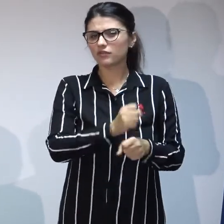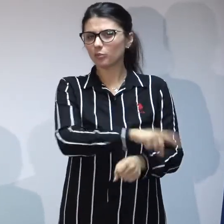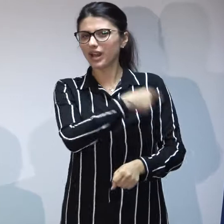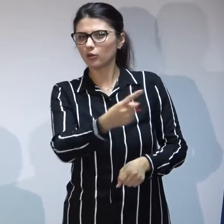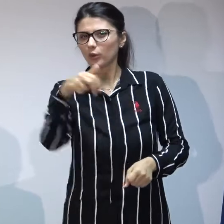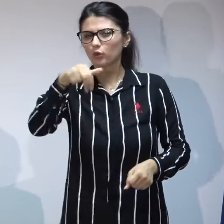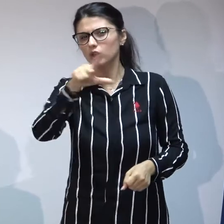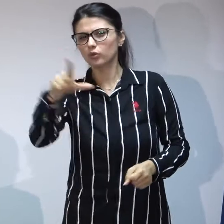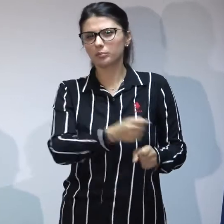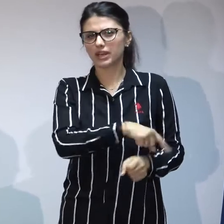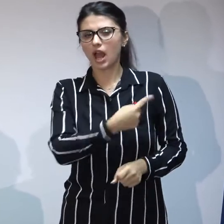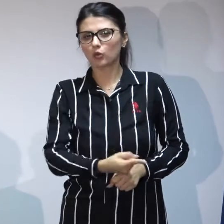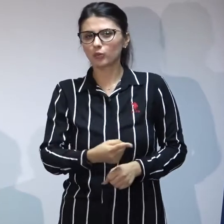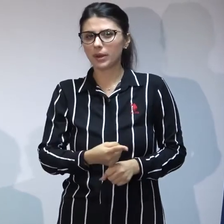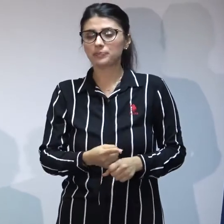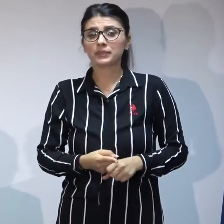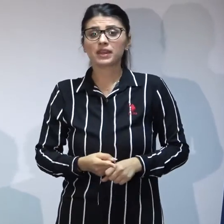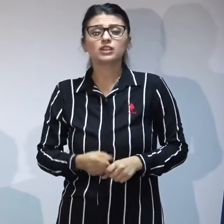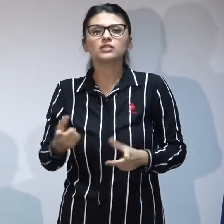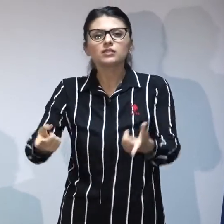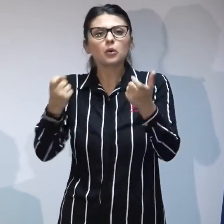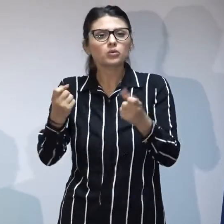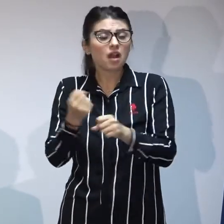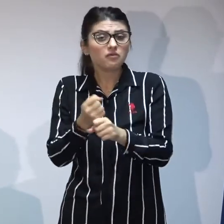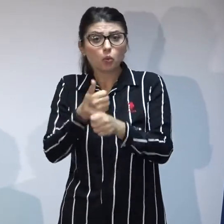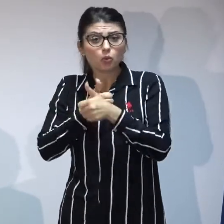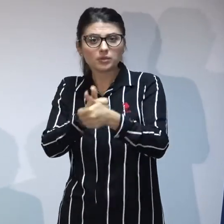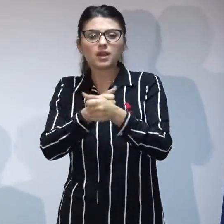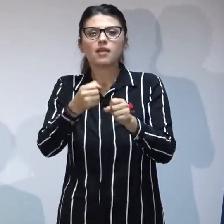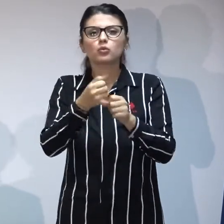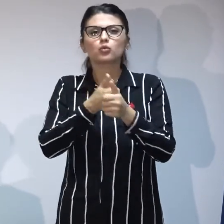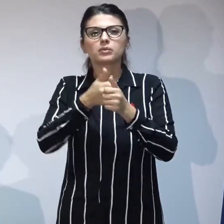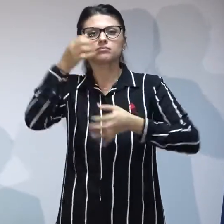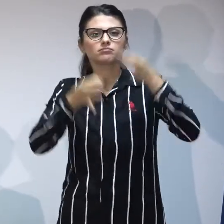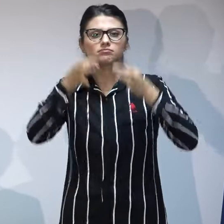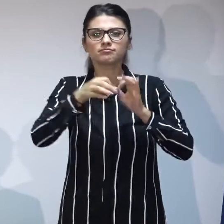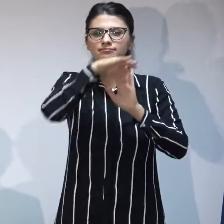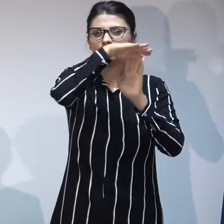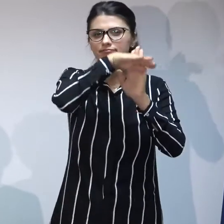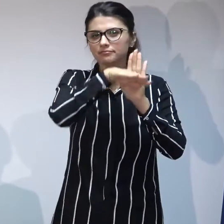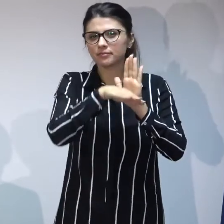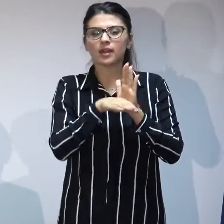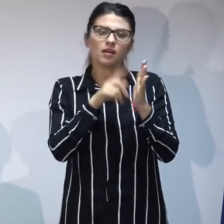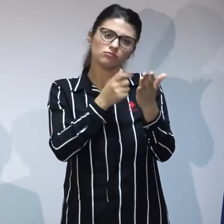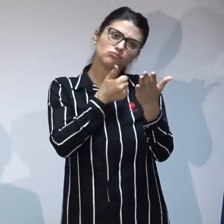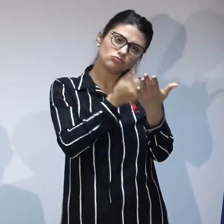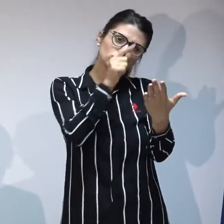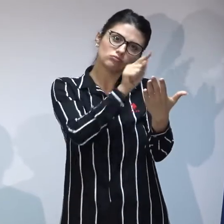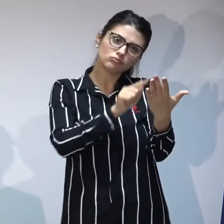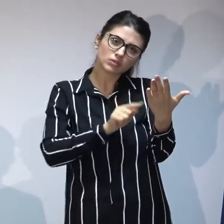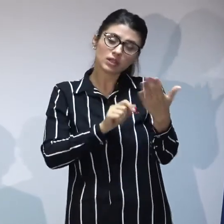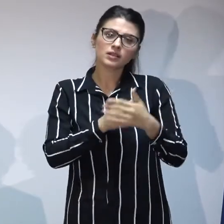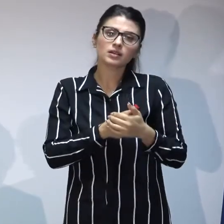să vă spun despre un ghid privind implementarea unitară a procedurii adopției interne pe care l-am